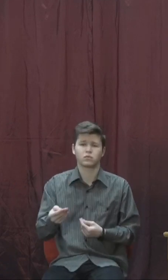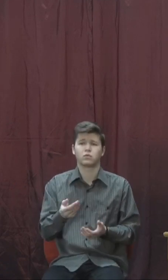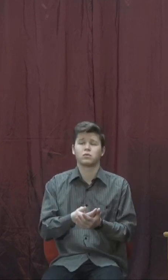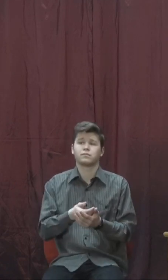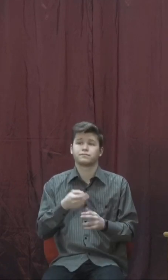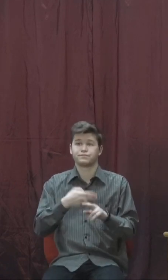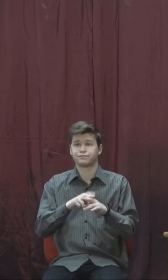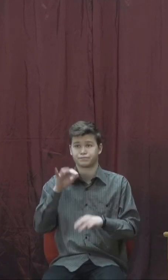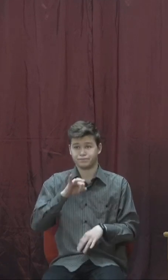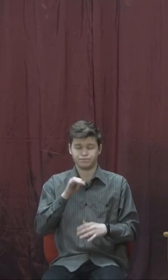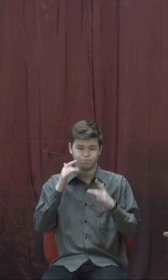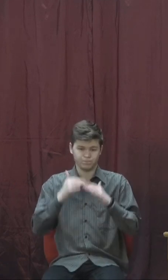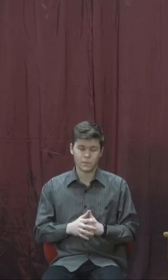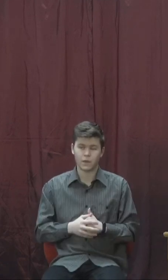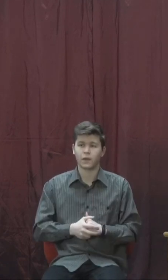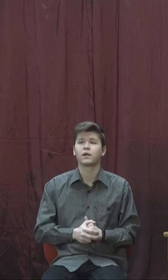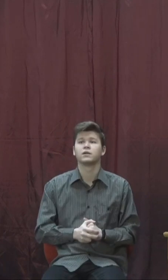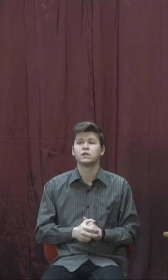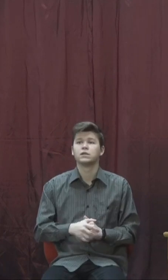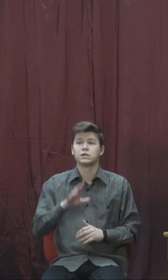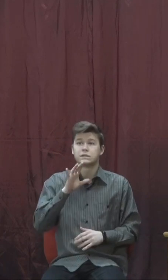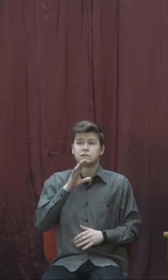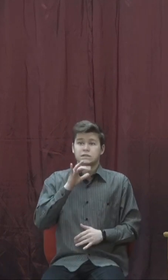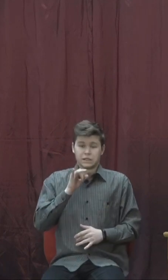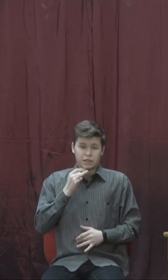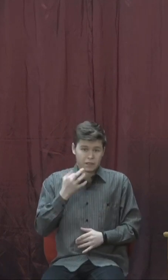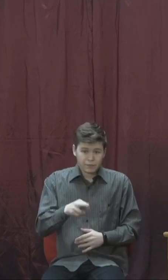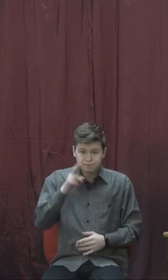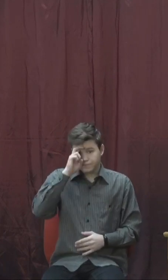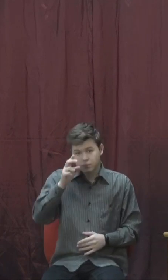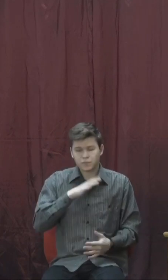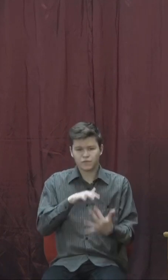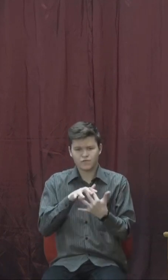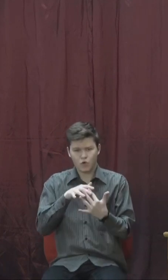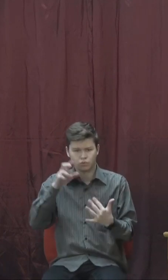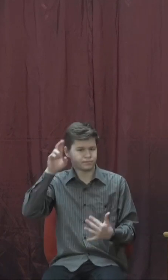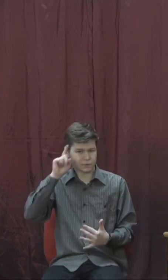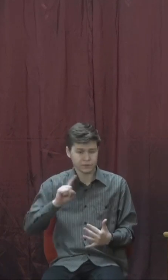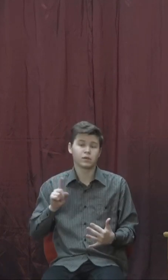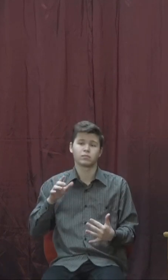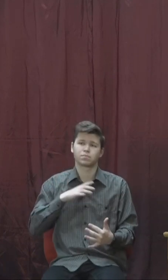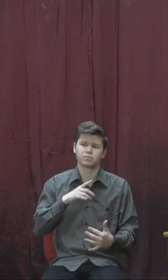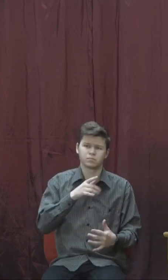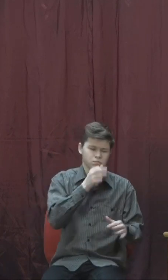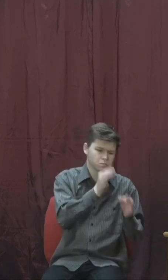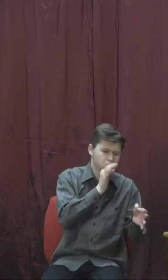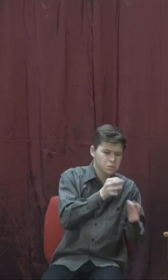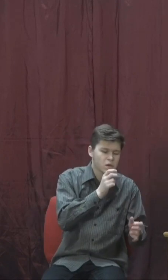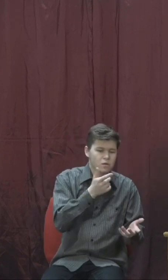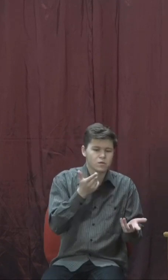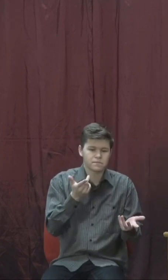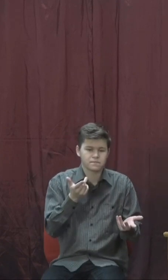Отож, читаємо з восьмого вірша. Сирійський цар воював з Ізраїлем. І радився він слугами своїми,